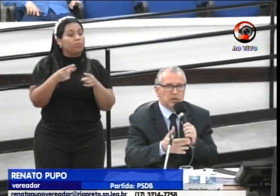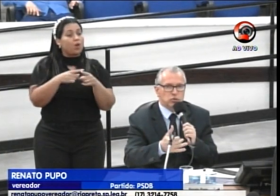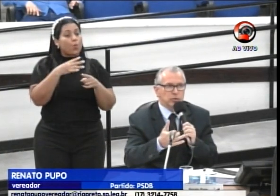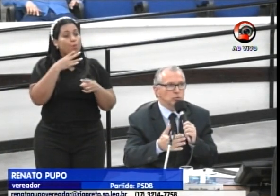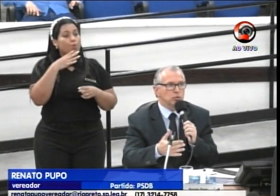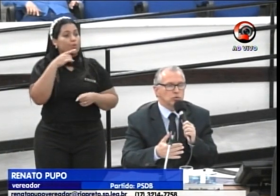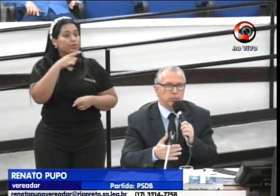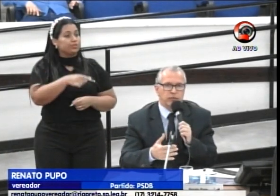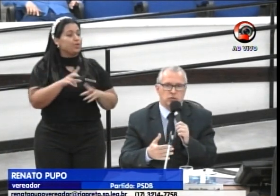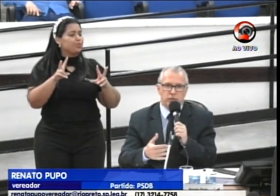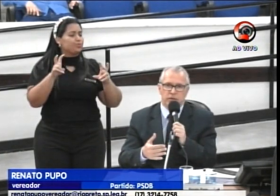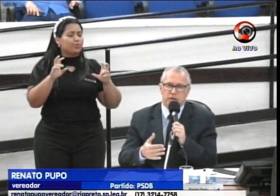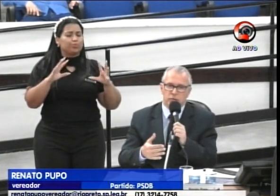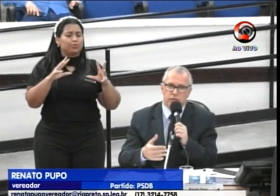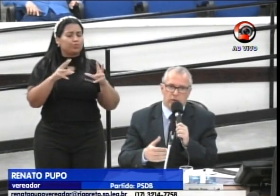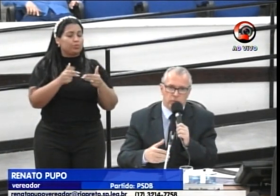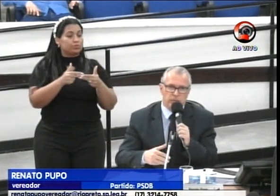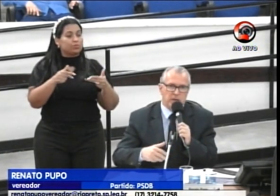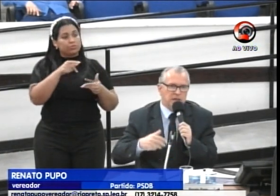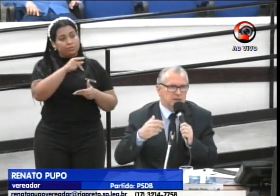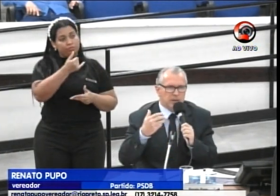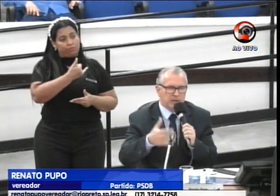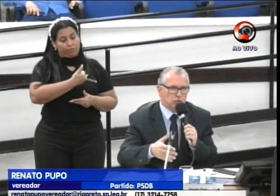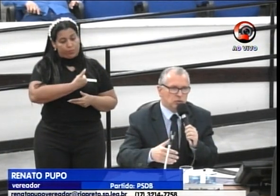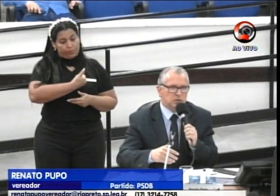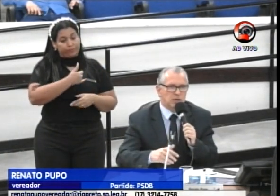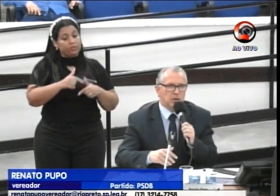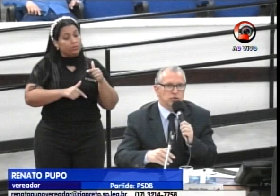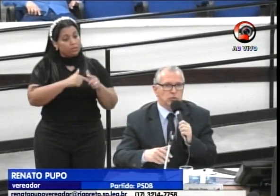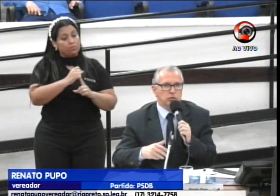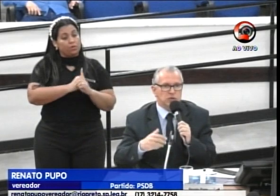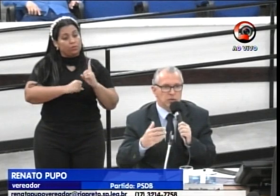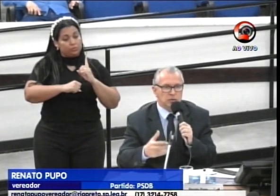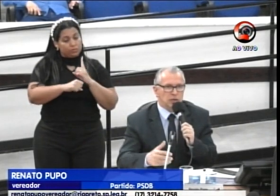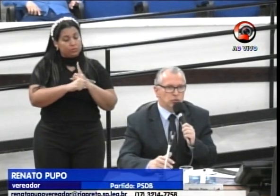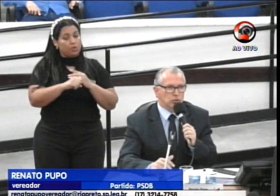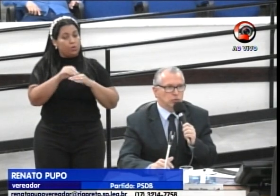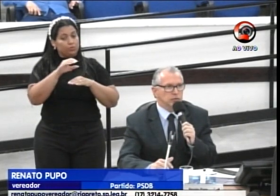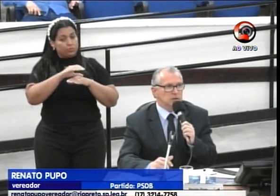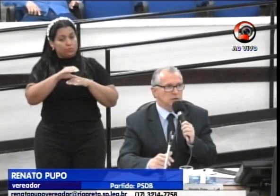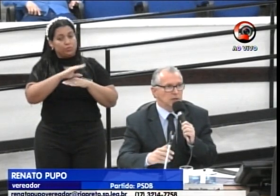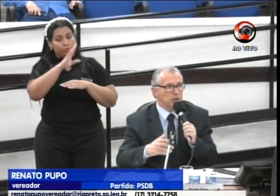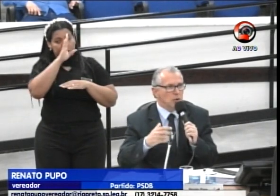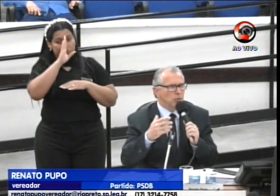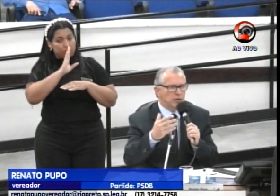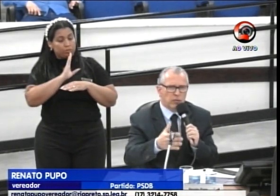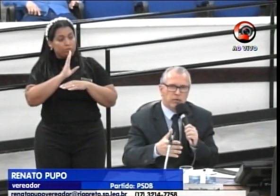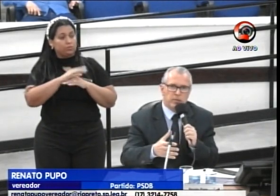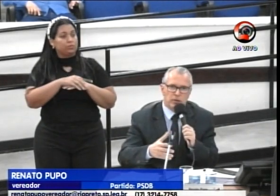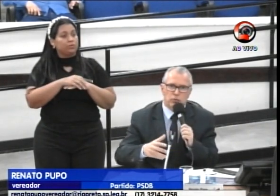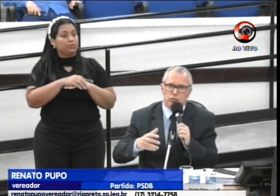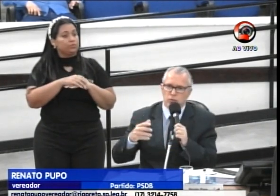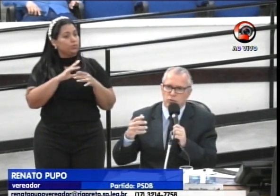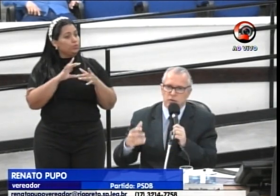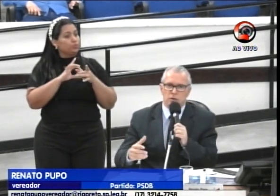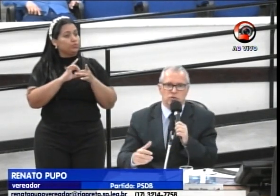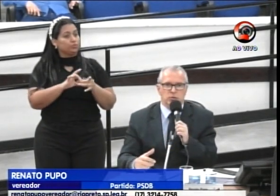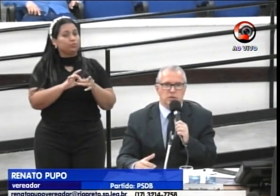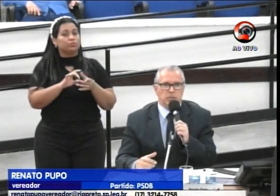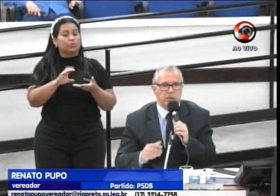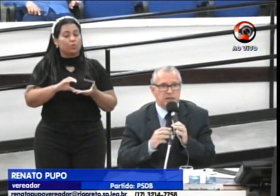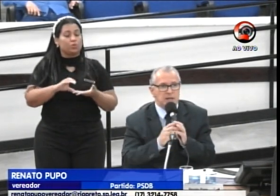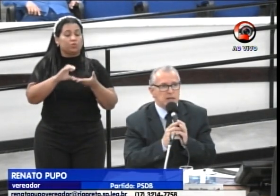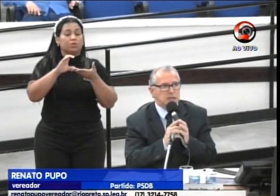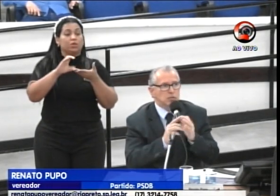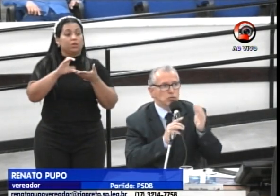um pouco mais sobre tudo isso que o professor Fernando falou. Esse trabalho social, de cursinho gratuito universitário, o envolvimento com os conselhos